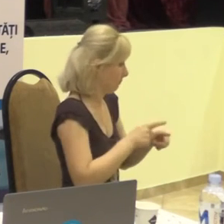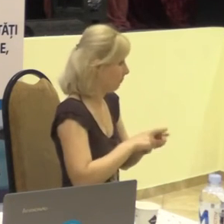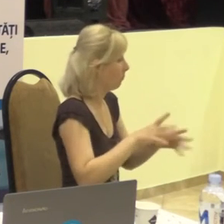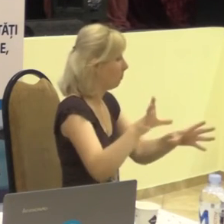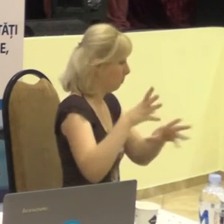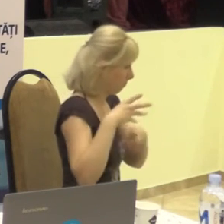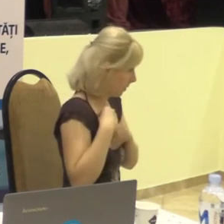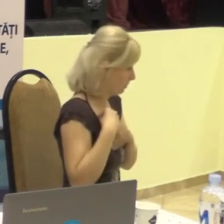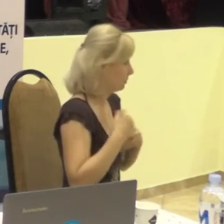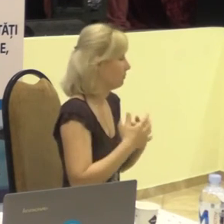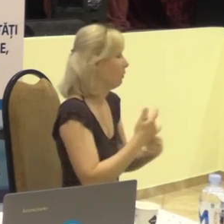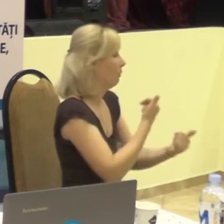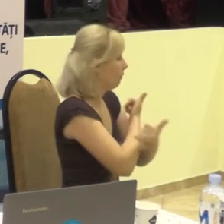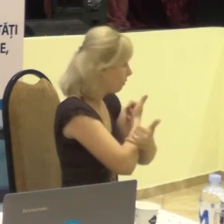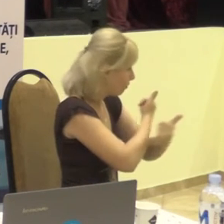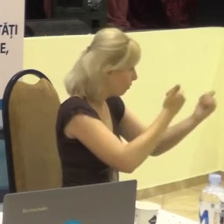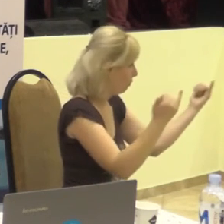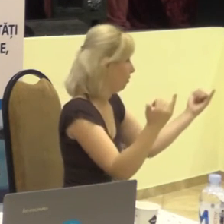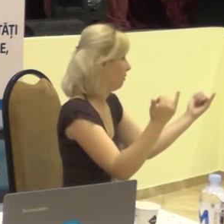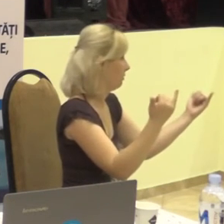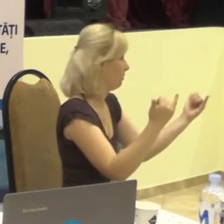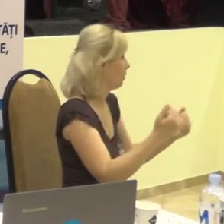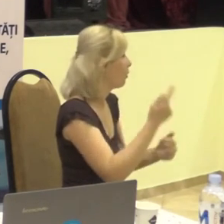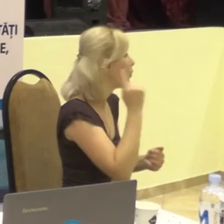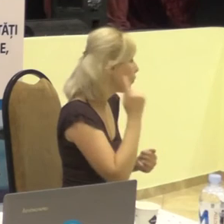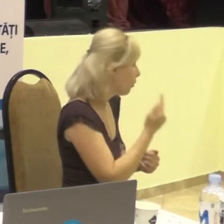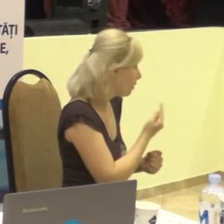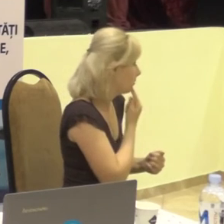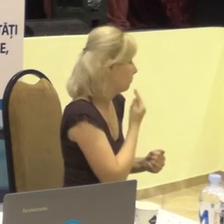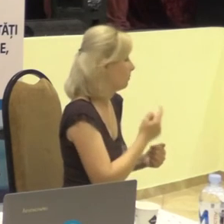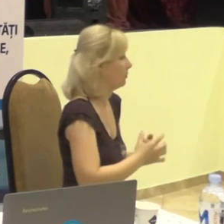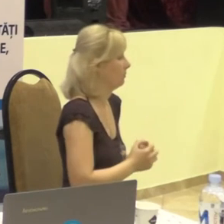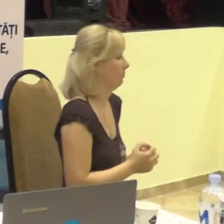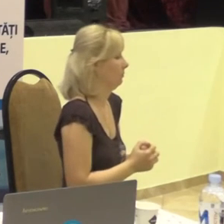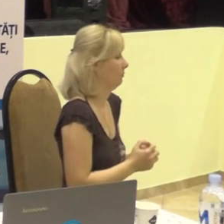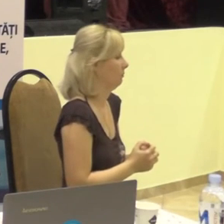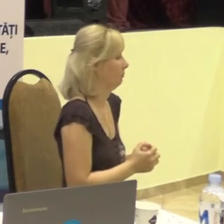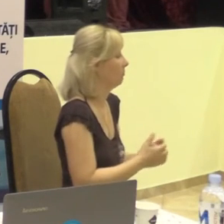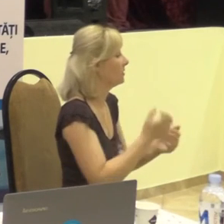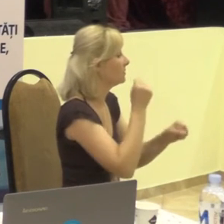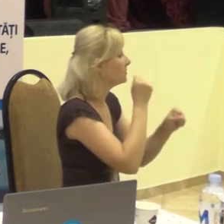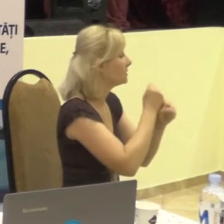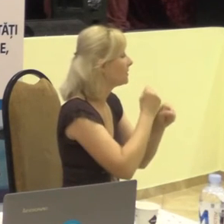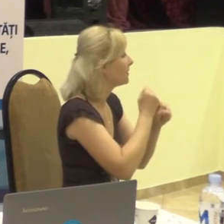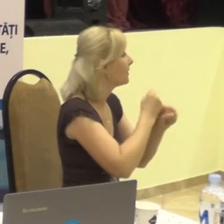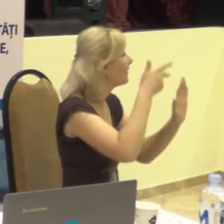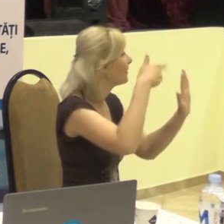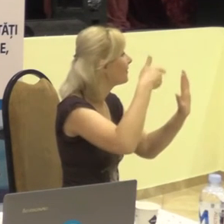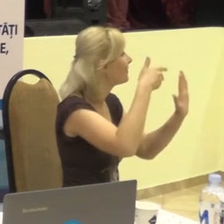făcut un filmuleț.